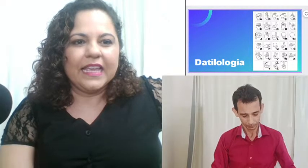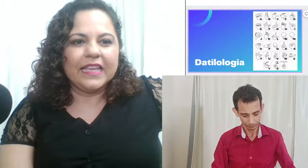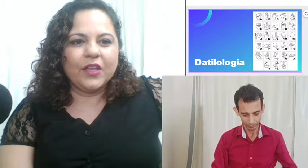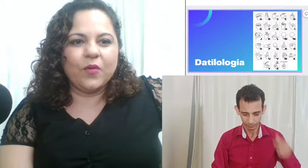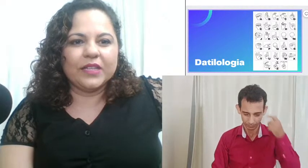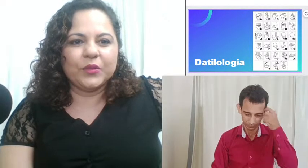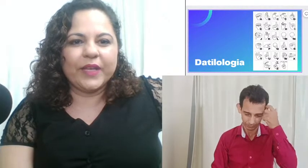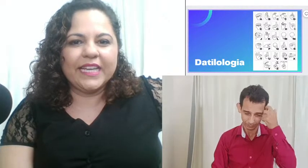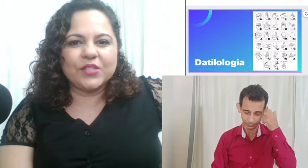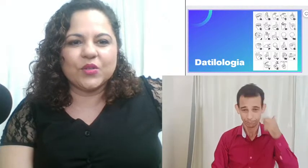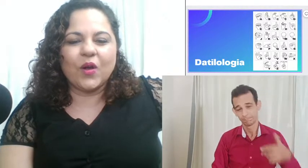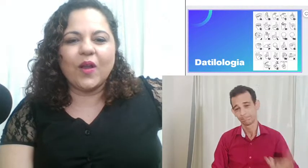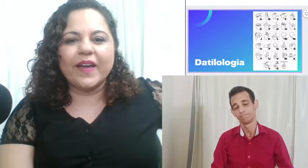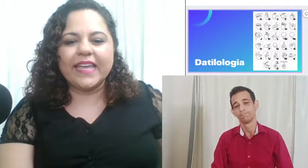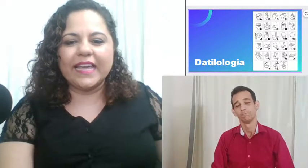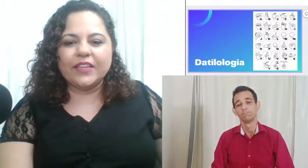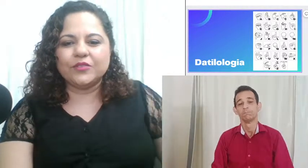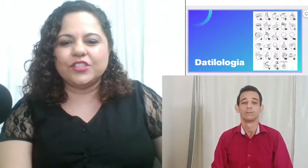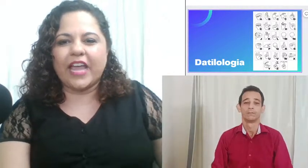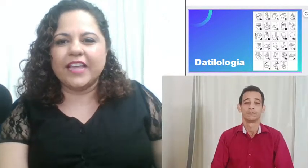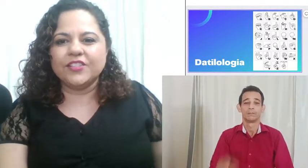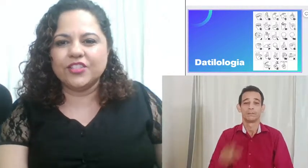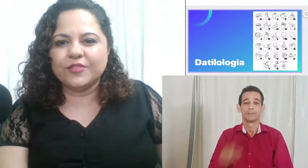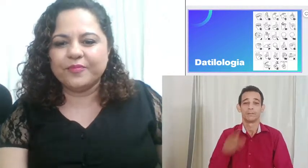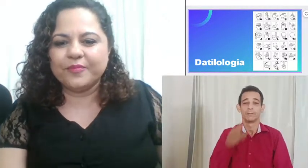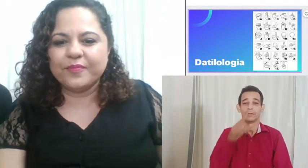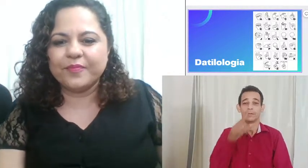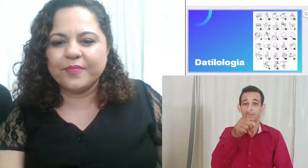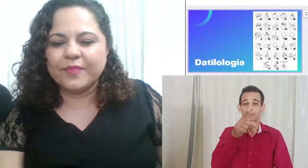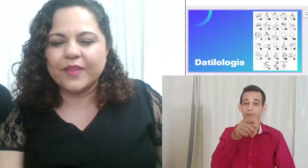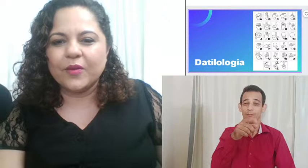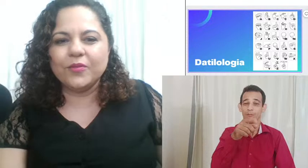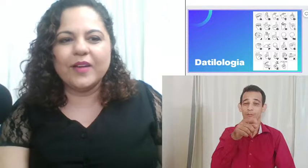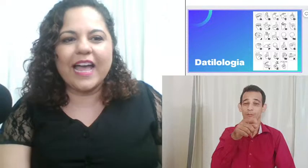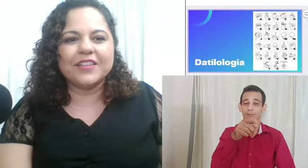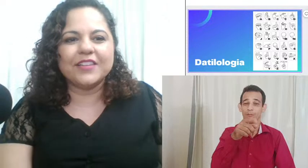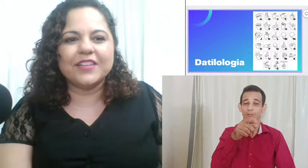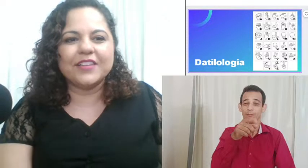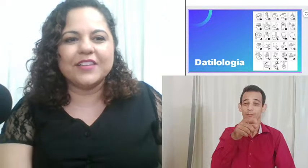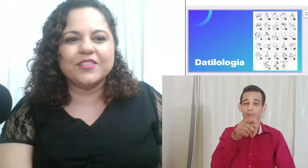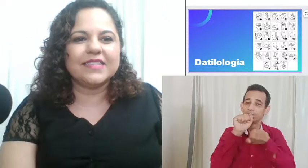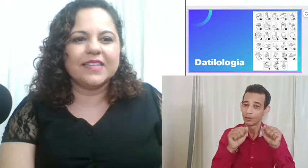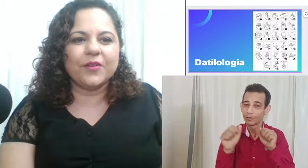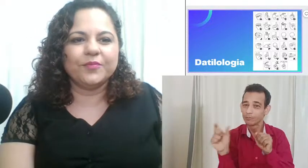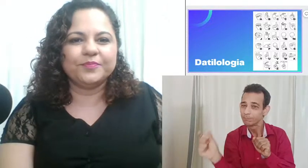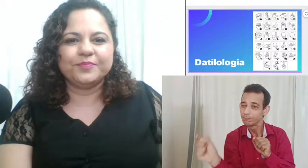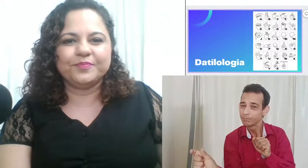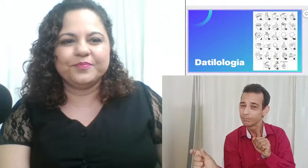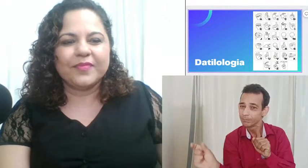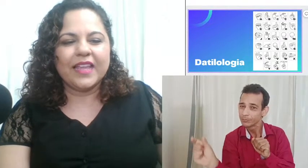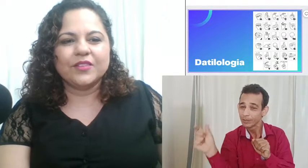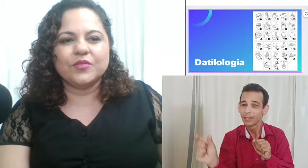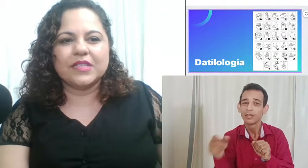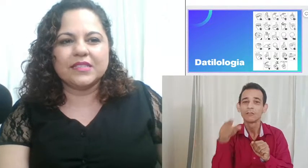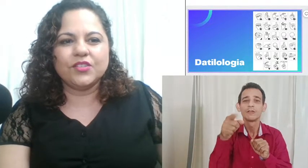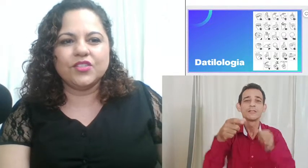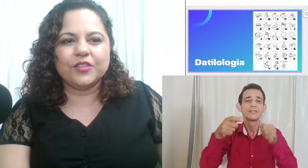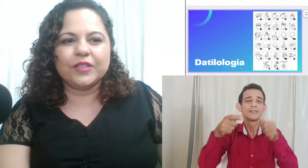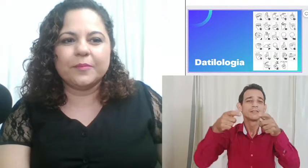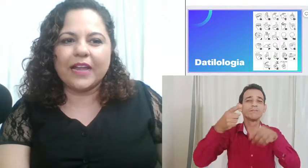Enquanto isso, coloquem aí no chat o lugar de onde vocês estão nos assistindo, que para